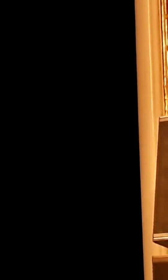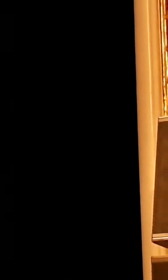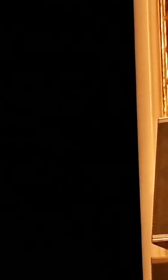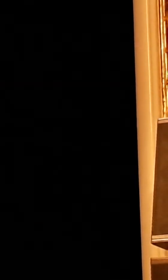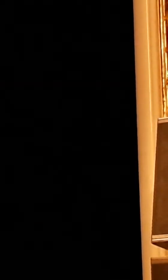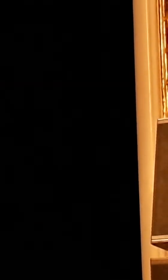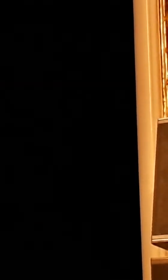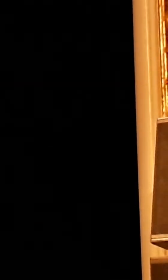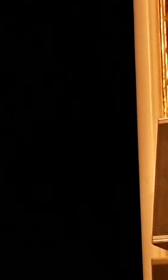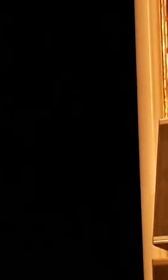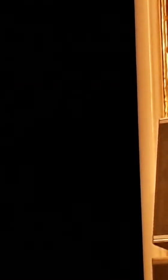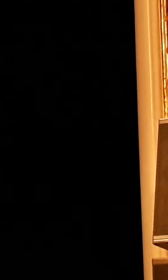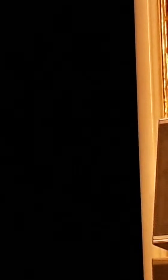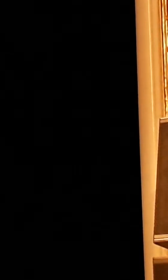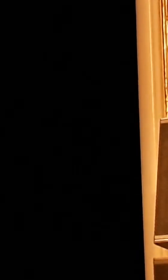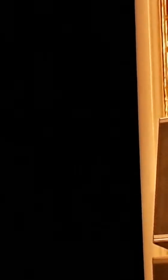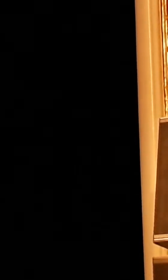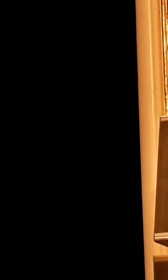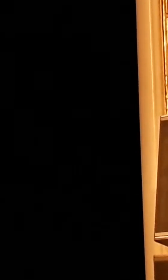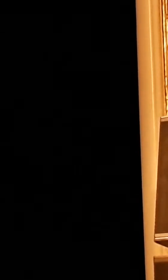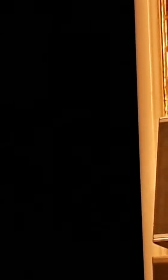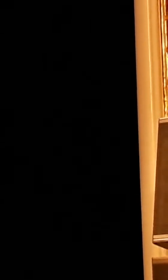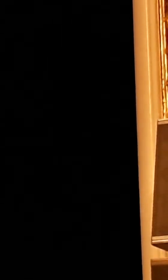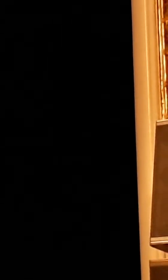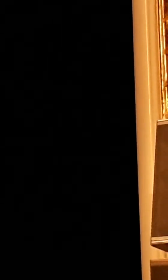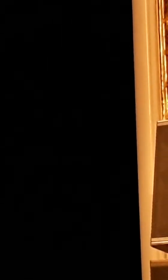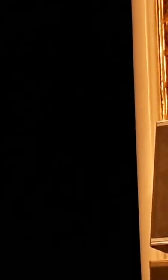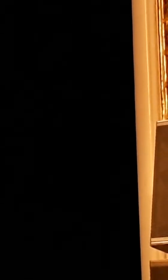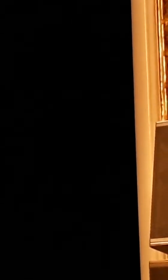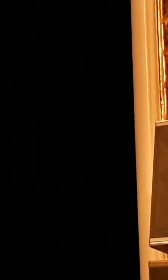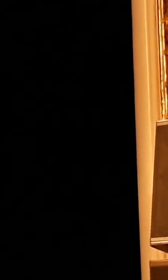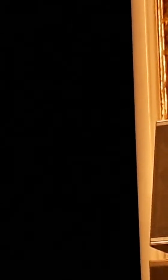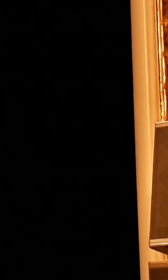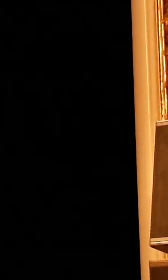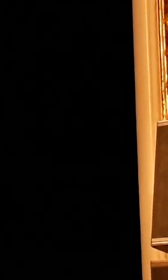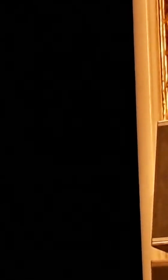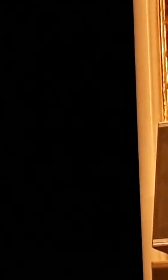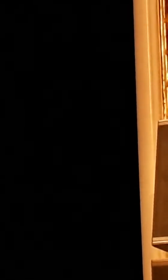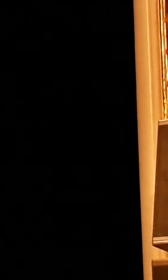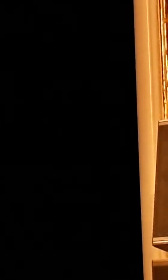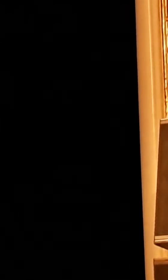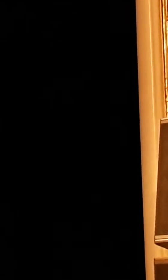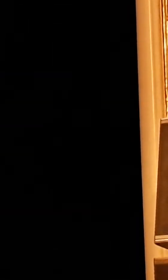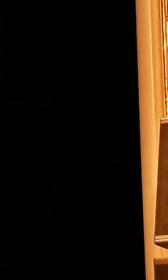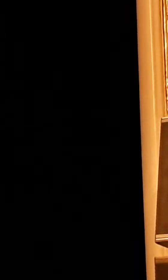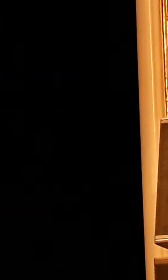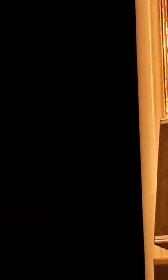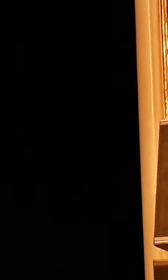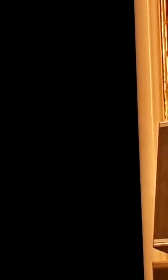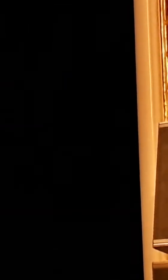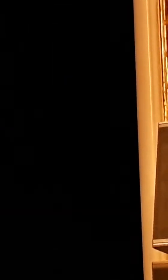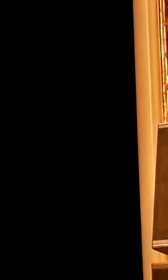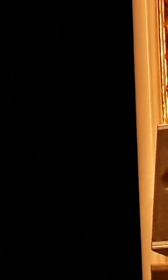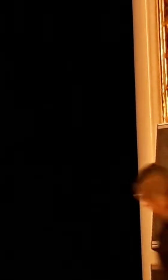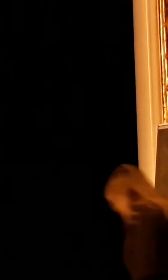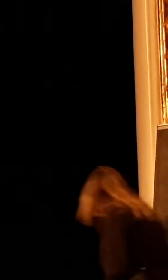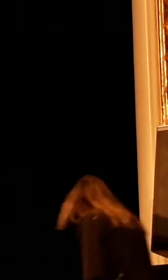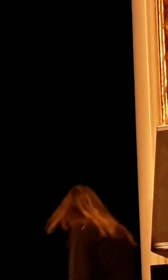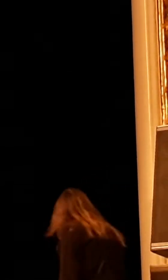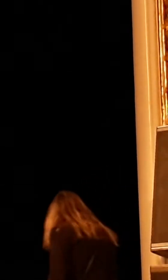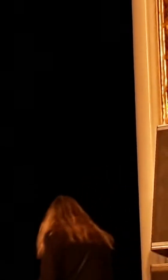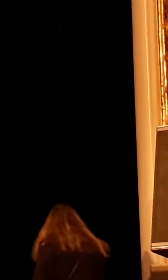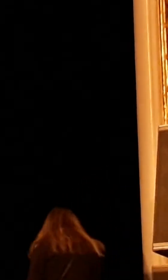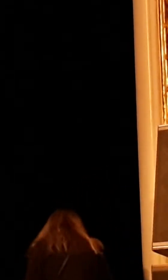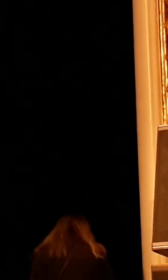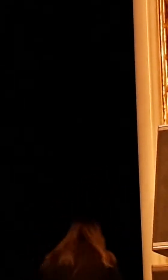como já disse a ele, que eu quero ratificar aqui de forma pública, com apoio do governo do Presidente Temer, na nossa gestão à frente do Ministério da